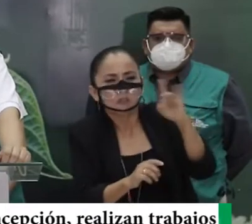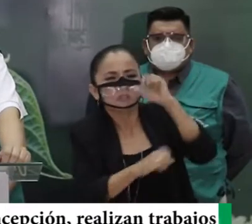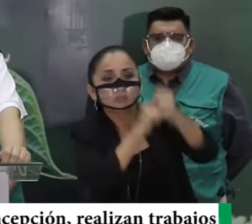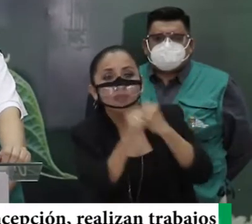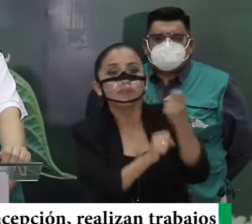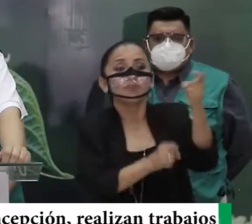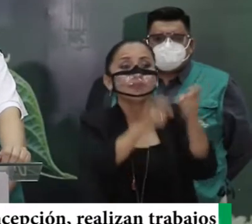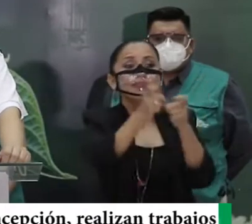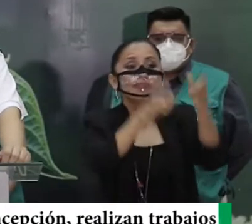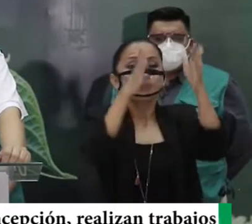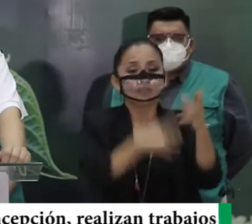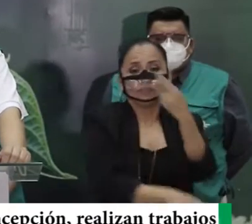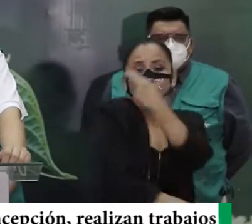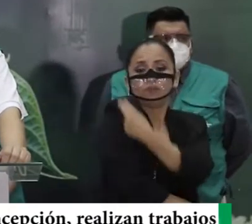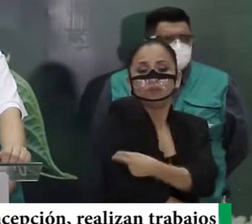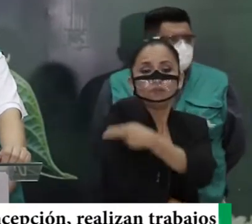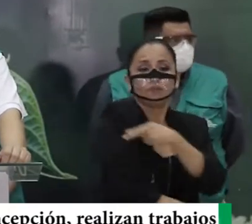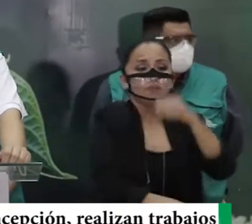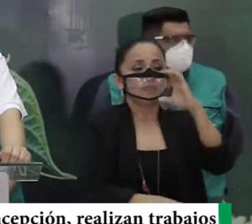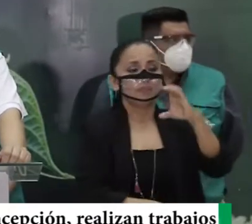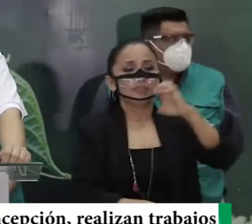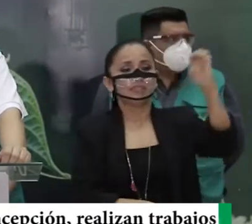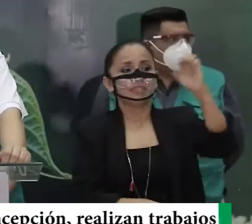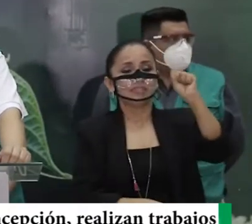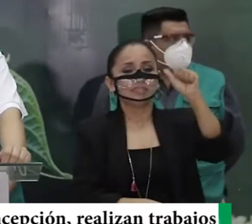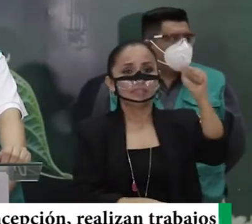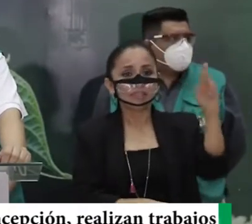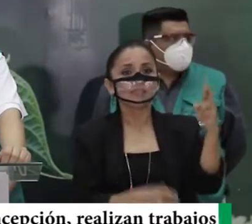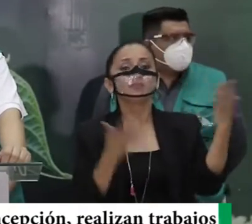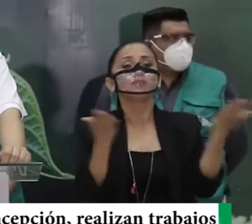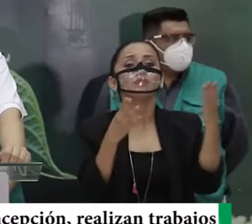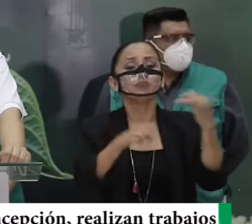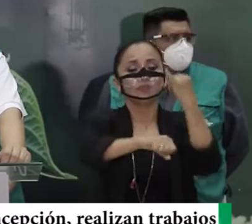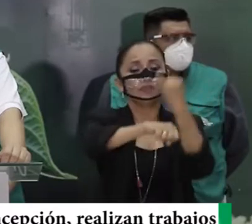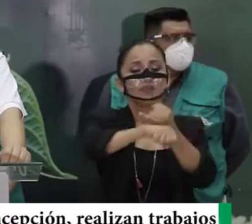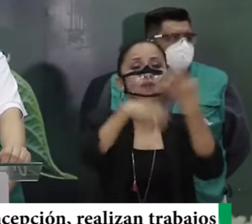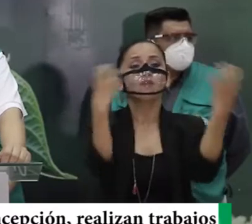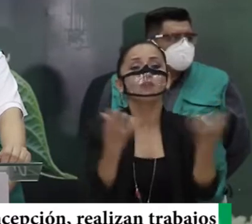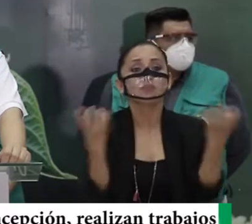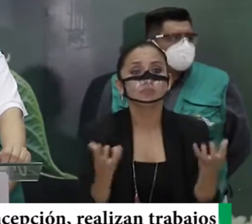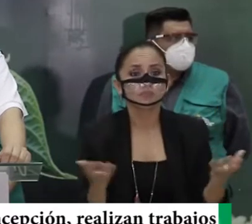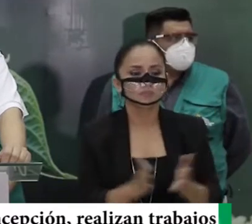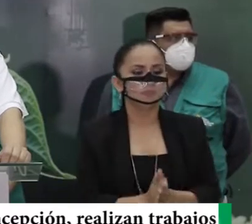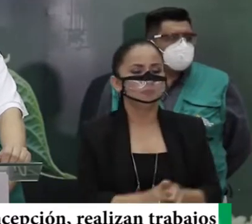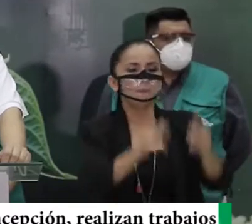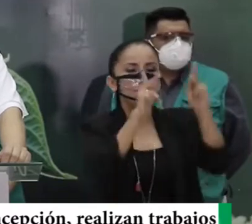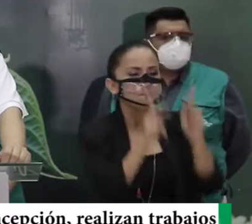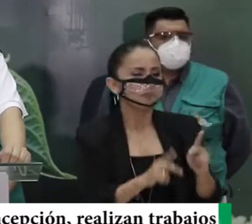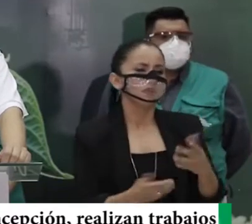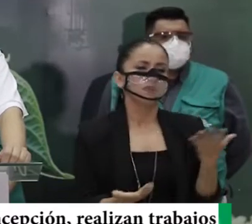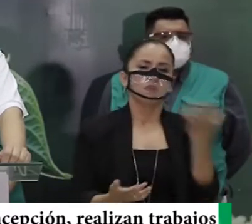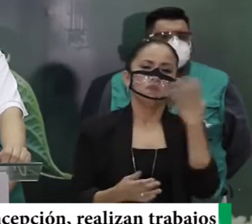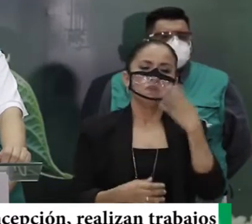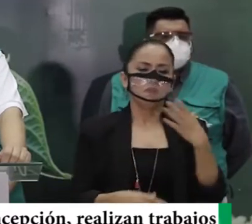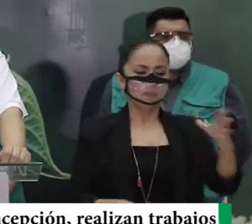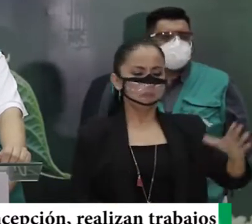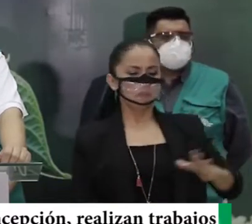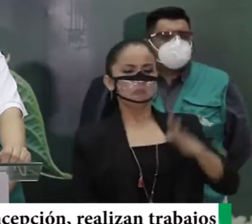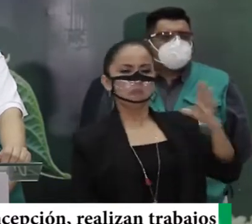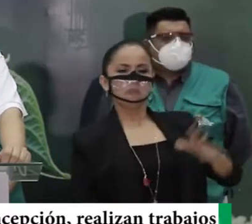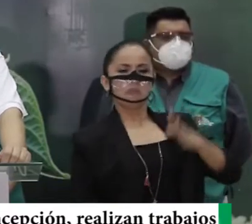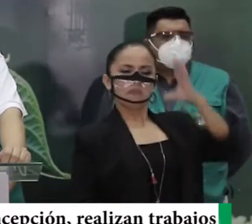director del Hospital César Banzer del municipio de Concepción. Una persona con una caballerosidad